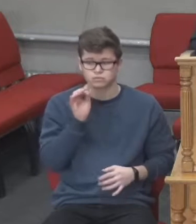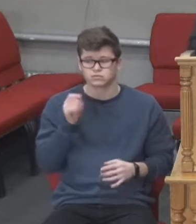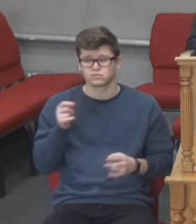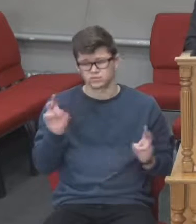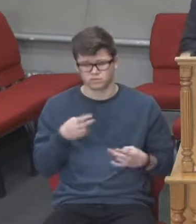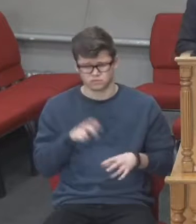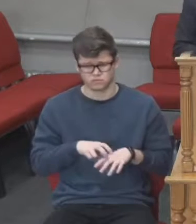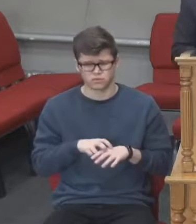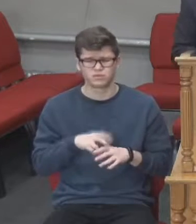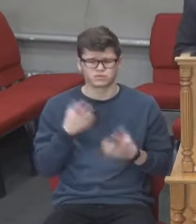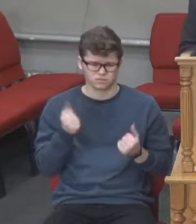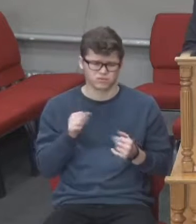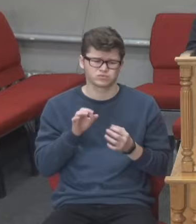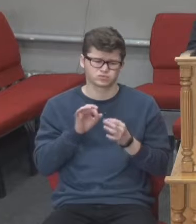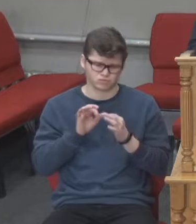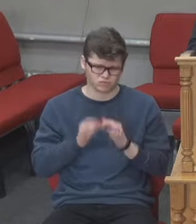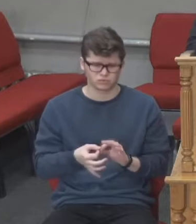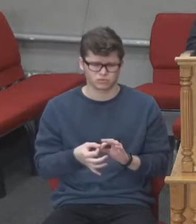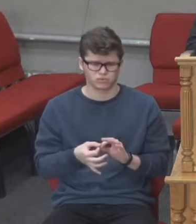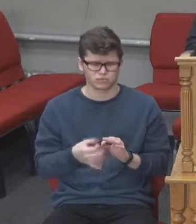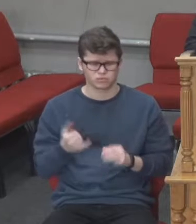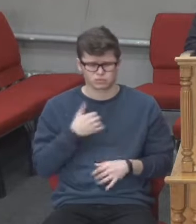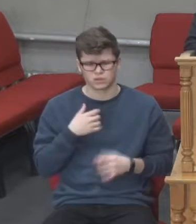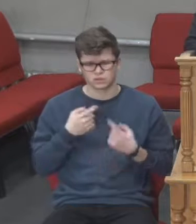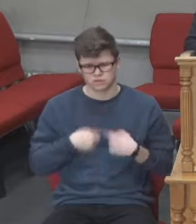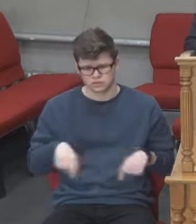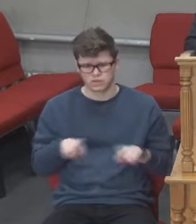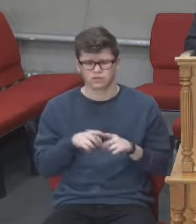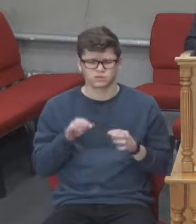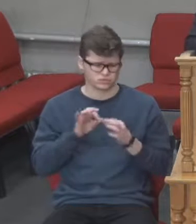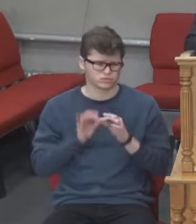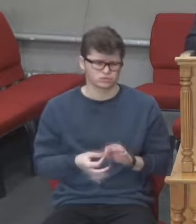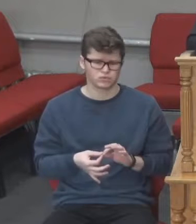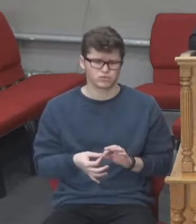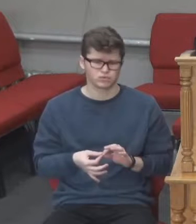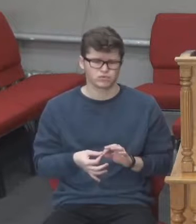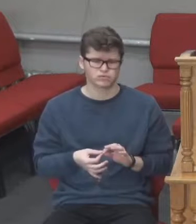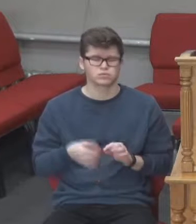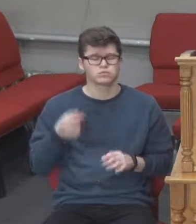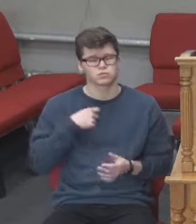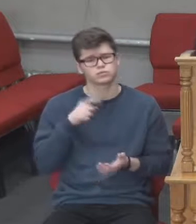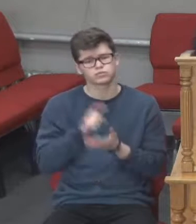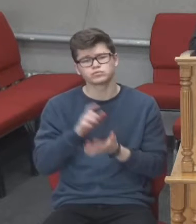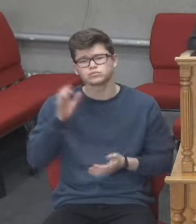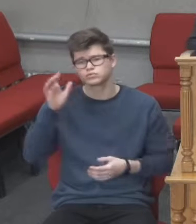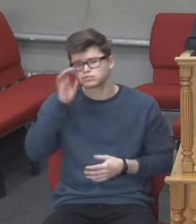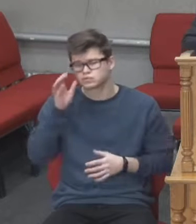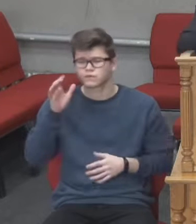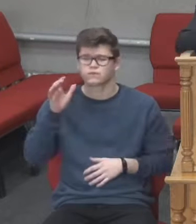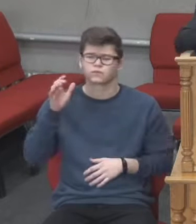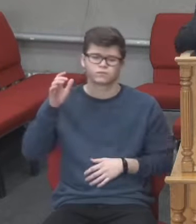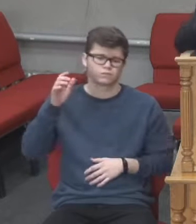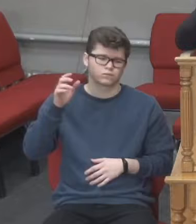ситуація непроста в нас в країні. І ми маємо слухатися владу, слухатися